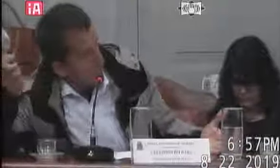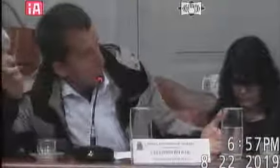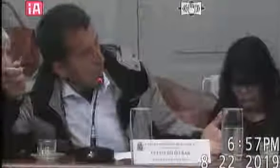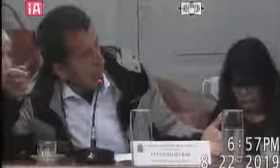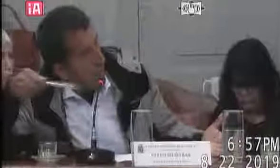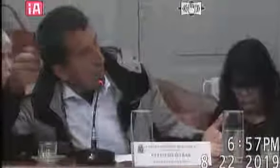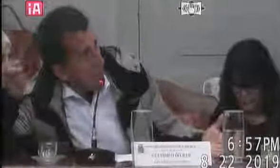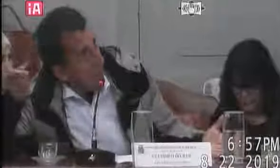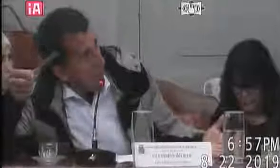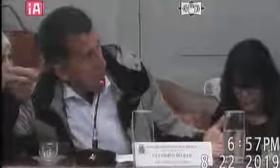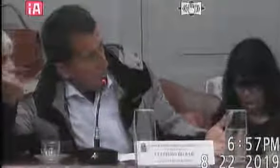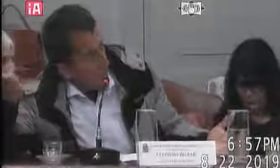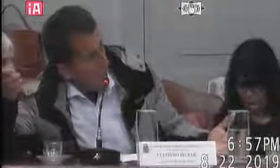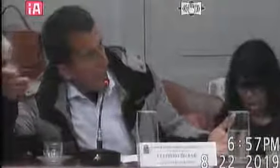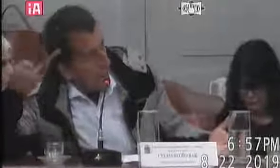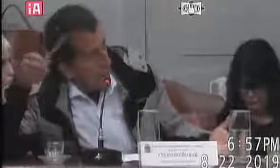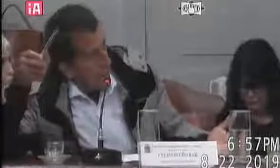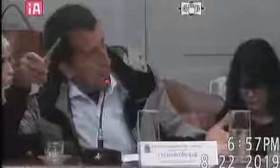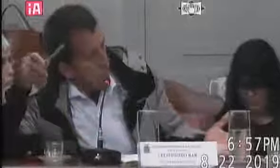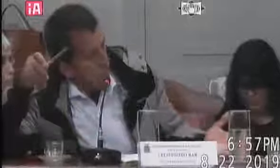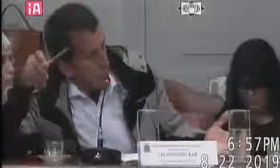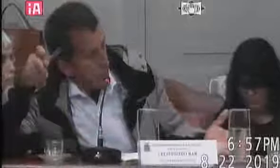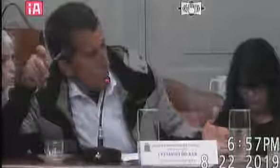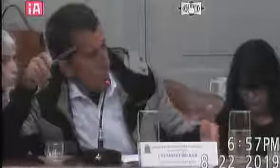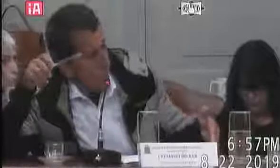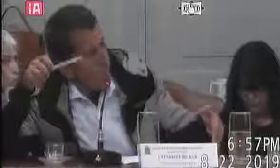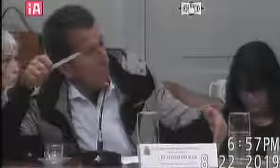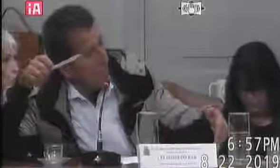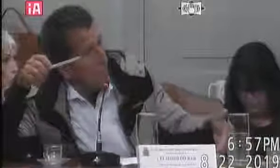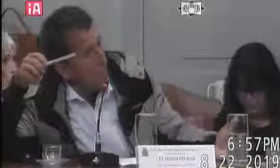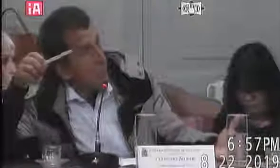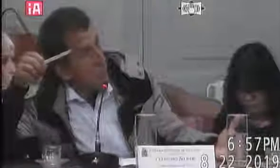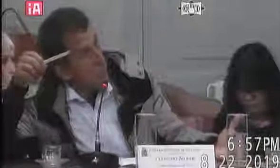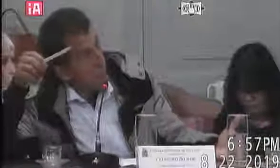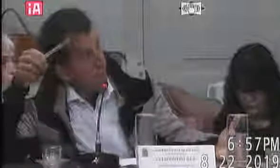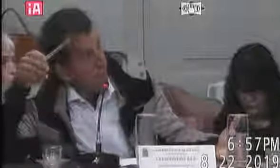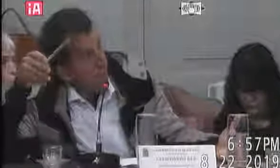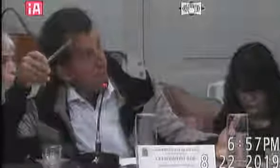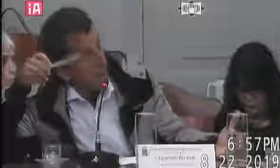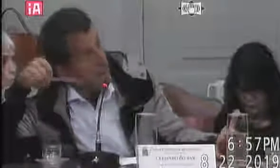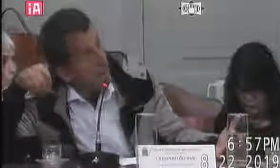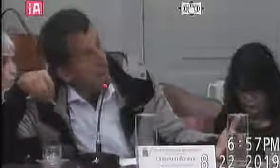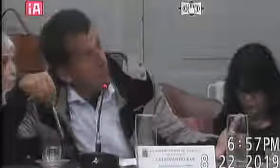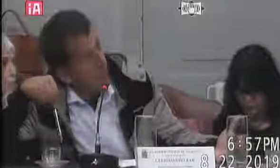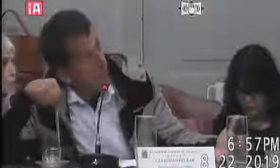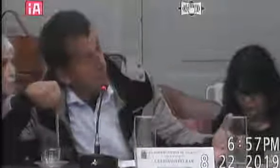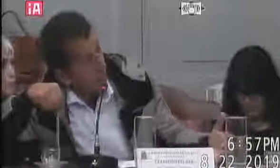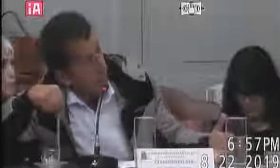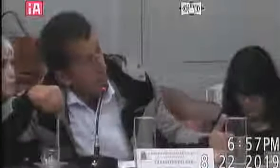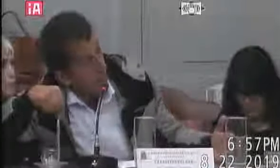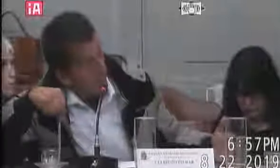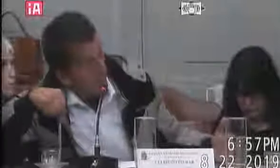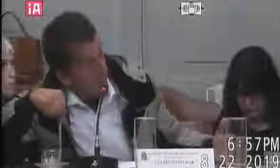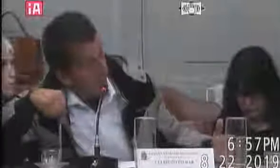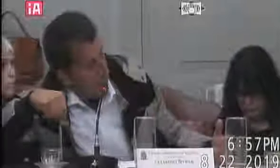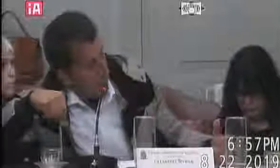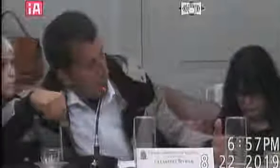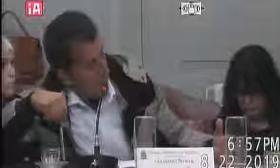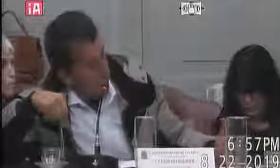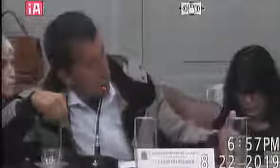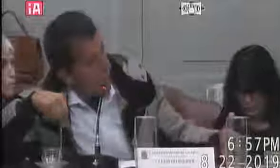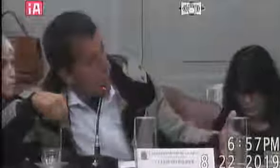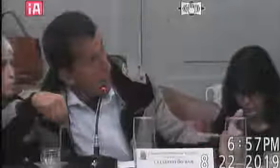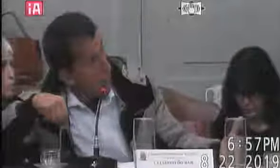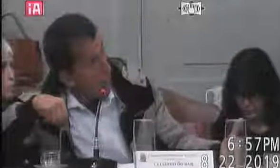ajudar a pessoa que cai ali com os primeiros socorros e a mesma coisa sobre a queimada ensinar porque as crianças aprender ano